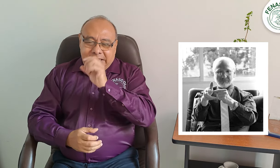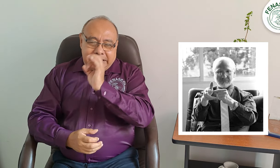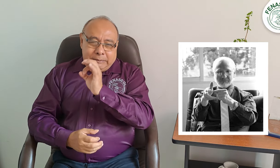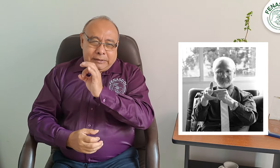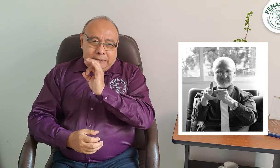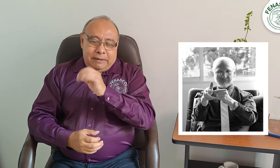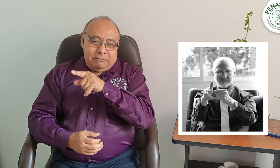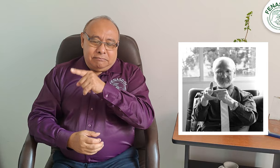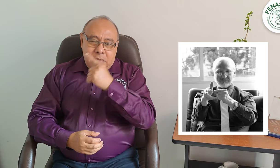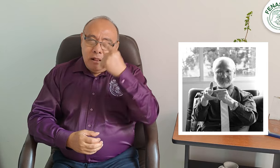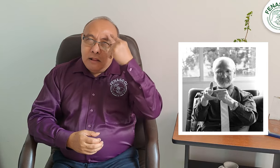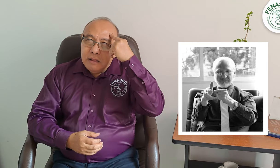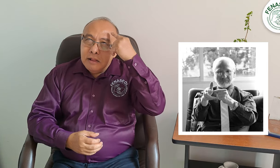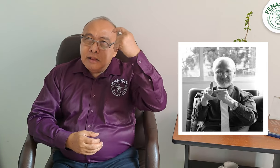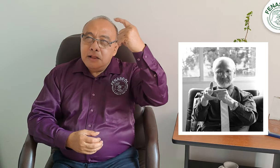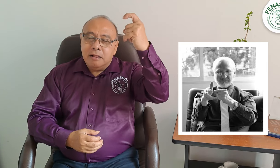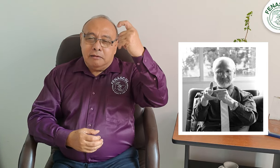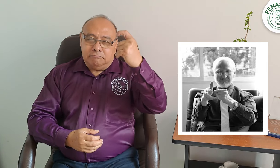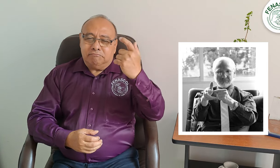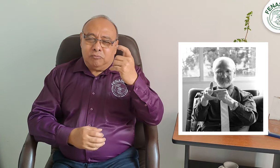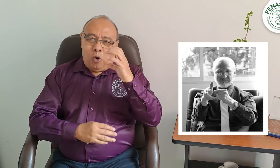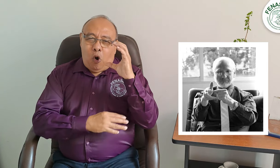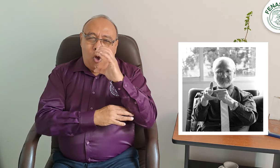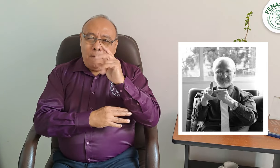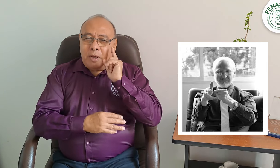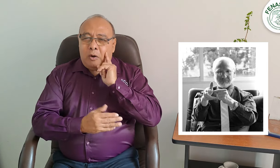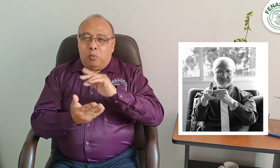Siempre soñó con la Unión Nacional de la Comunidad Sorda.